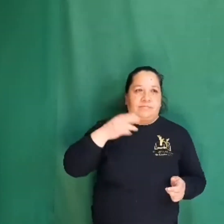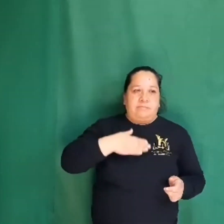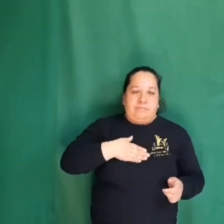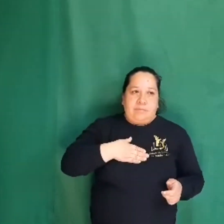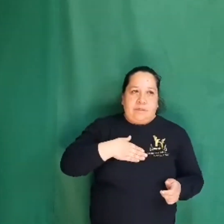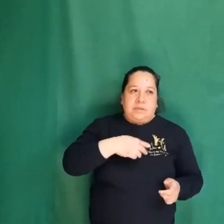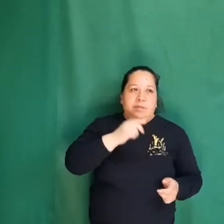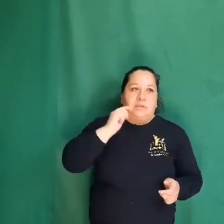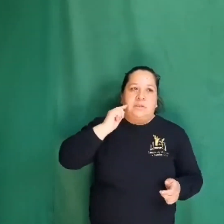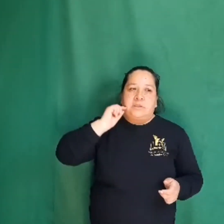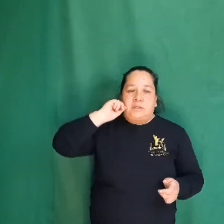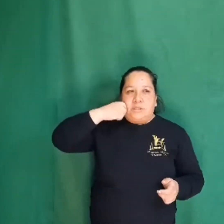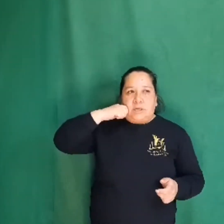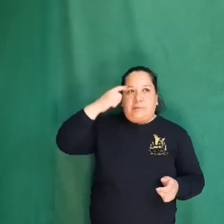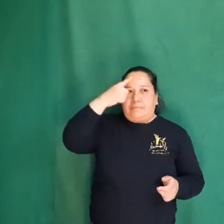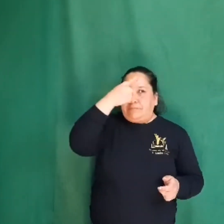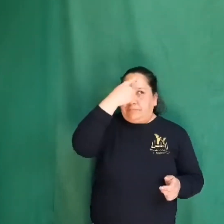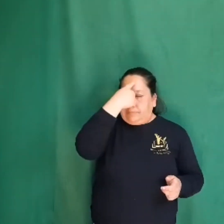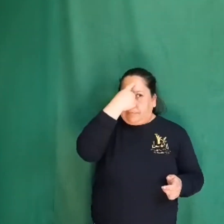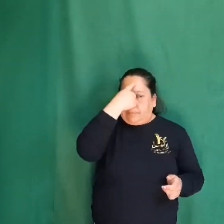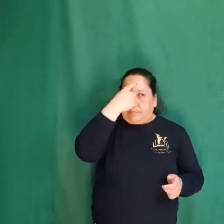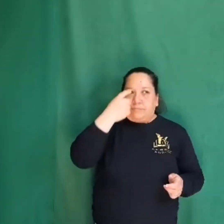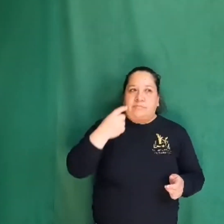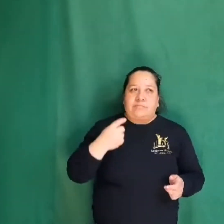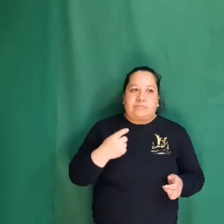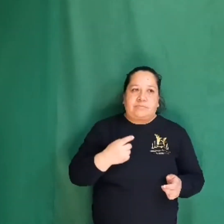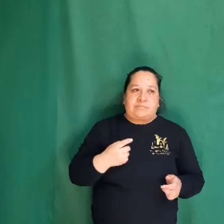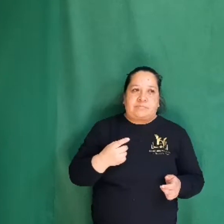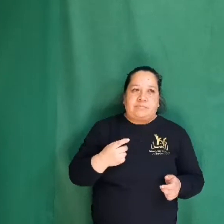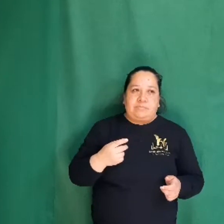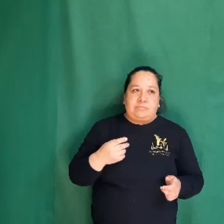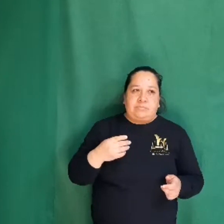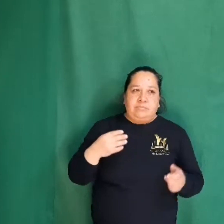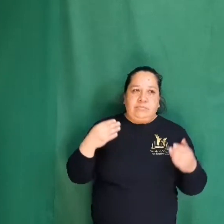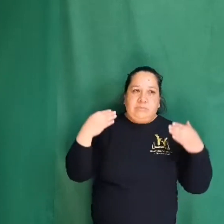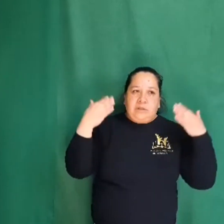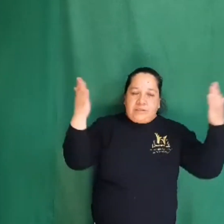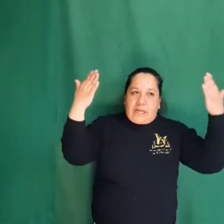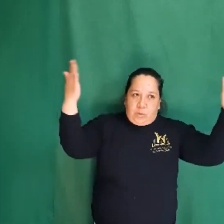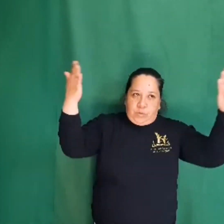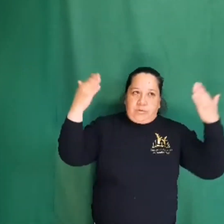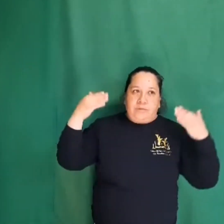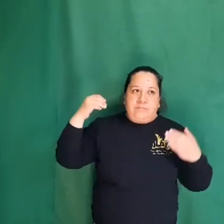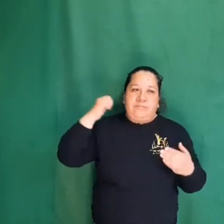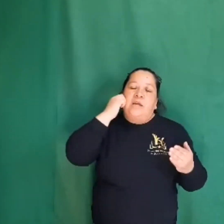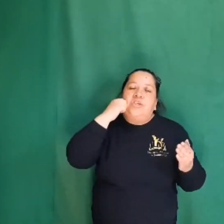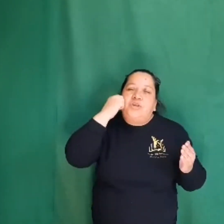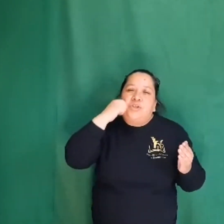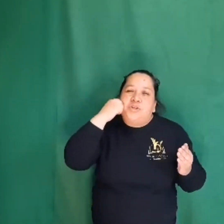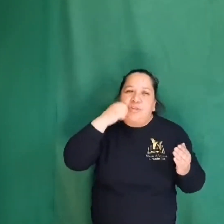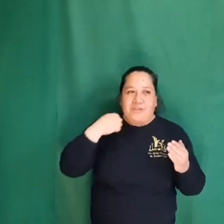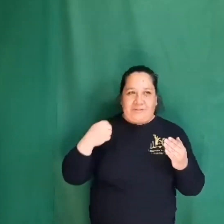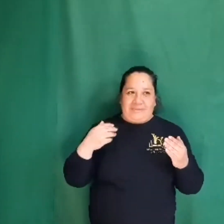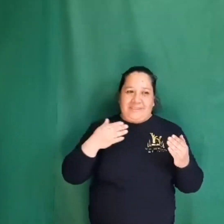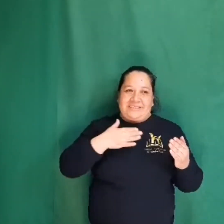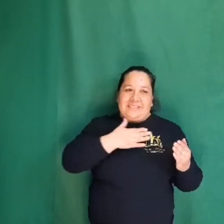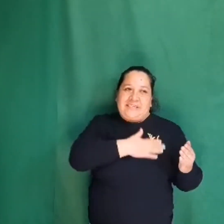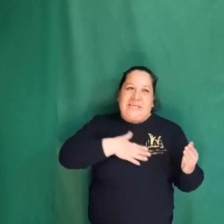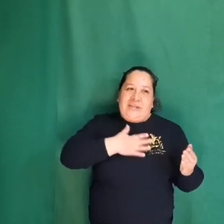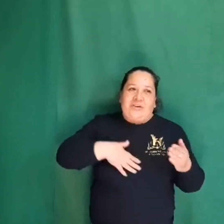Y aunque tengas sueños empapados por la lluvia del verano No